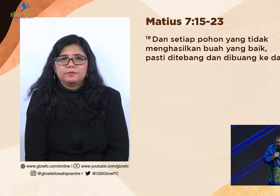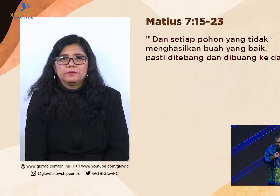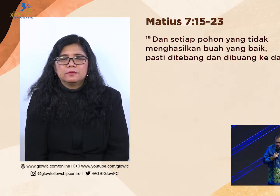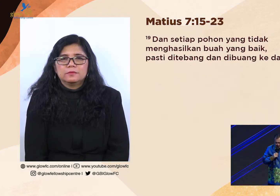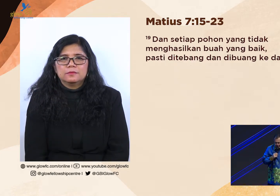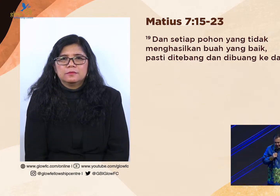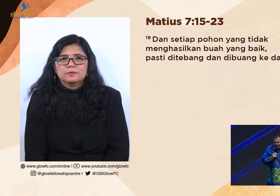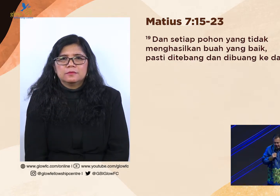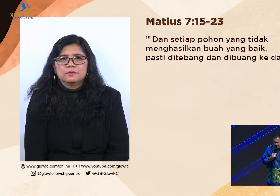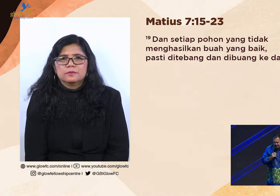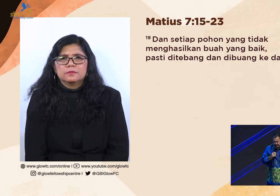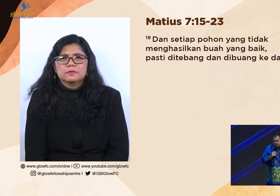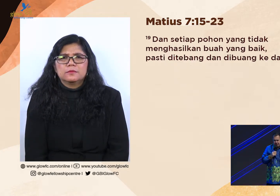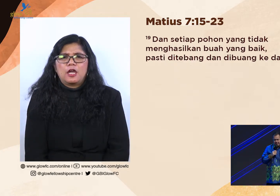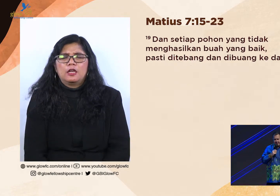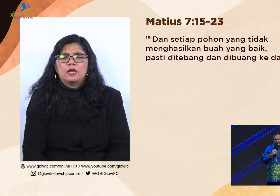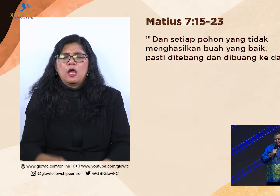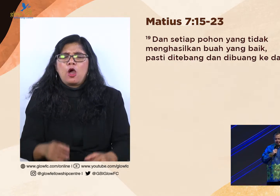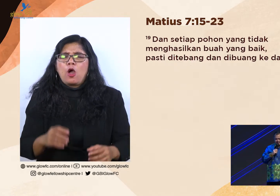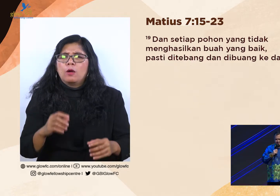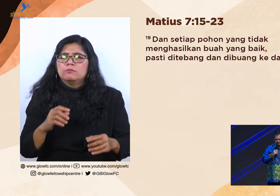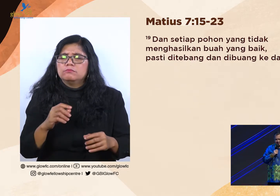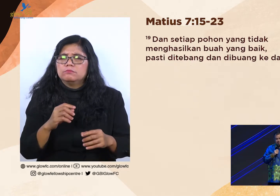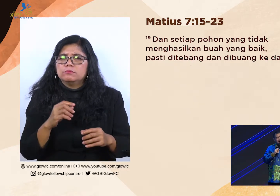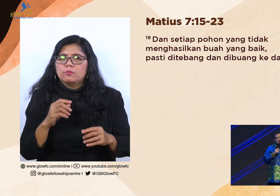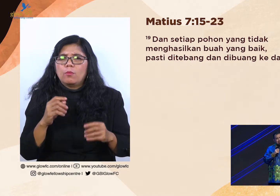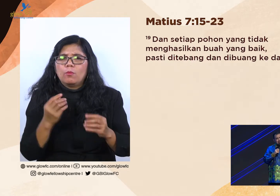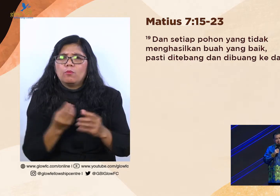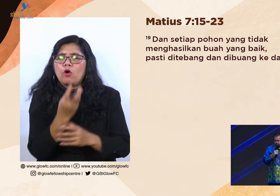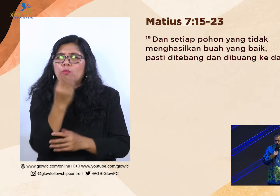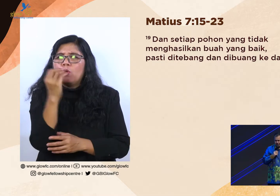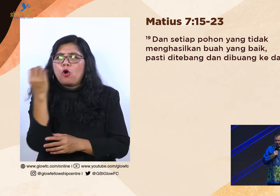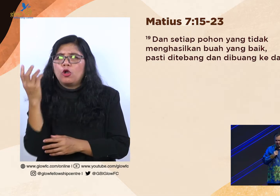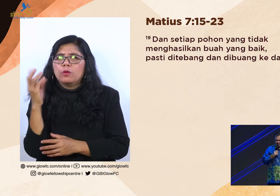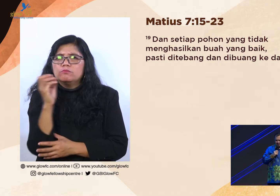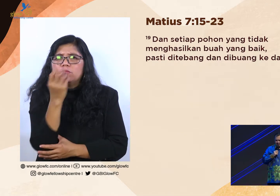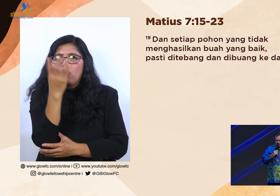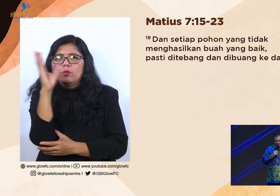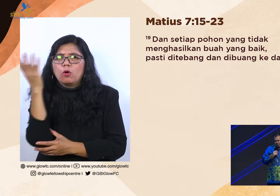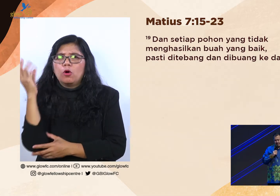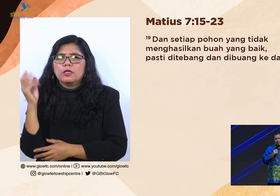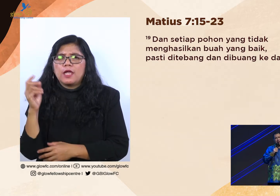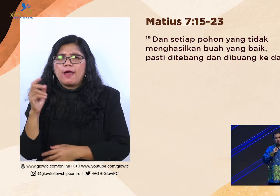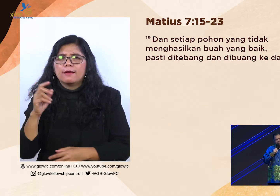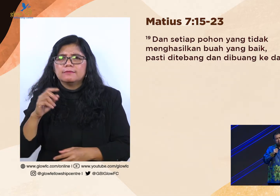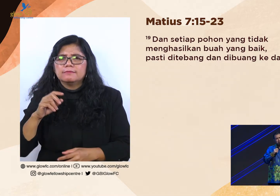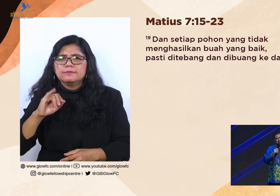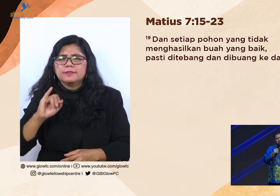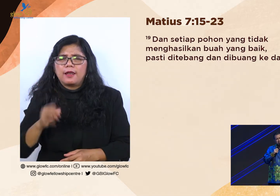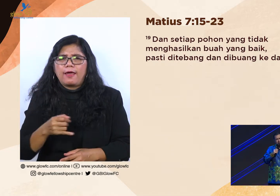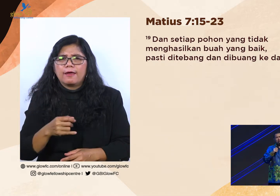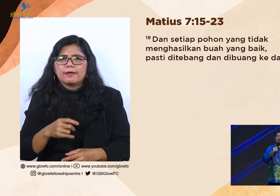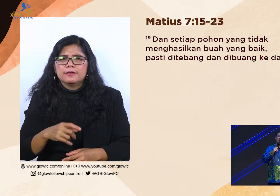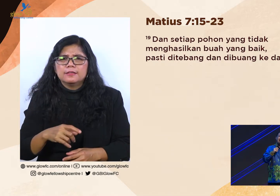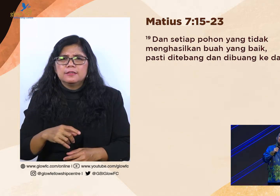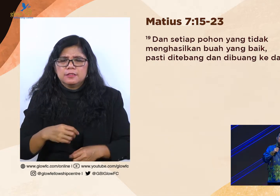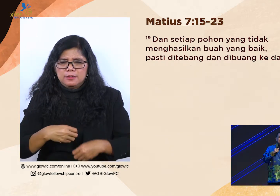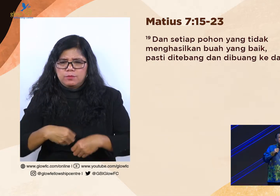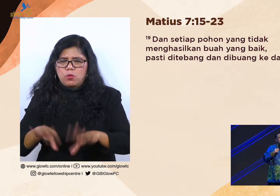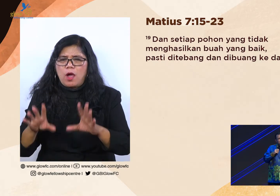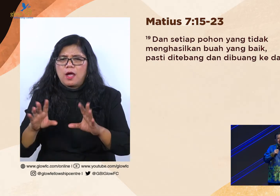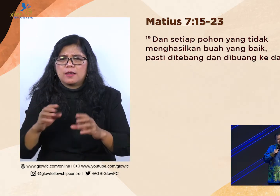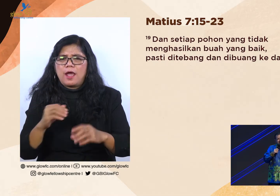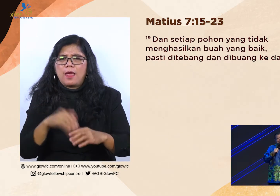Dan setiap pohon yang tidak menghasilkan buah yang baik. Pasti ditebang. Siapa yang ditebang? Tuhan. Dan dibuang ke dalam api. Siapa yang buang ke dalam api? Tuhan.